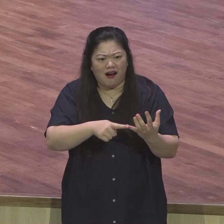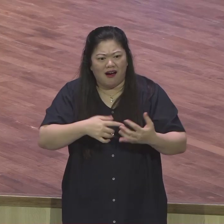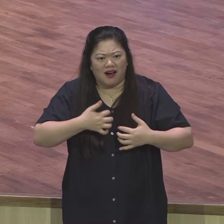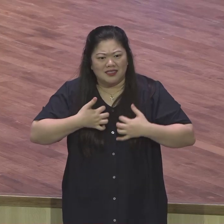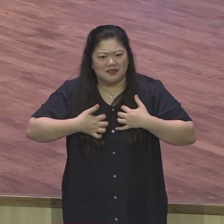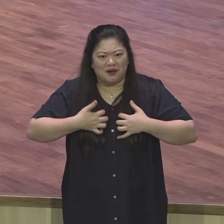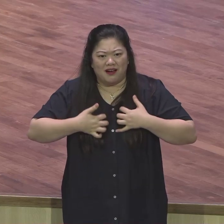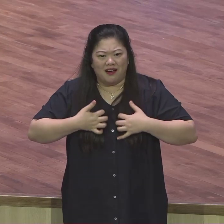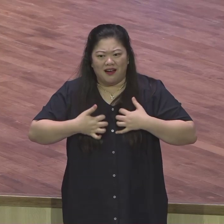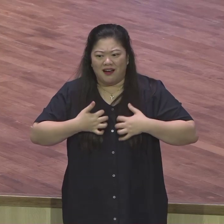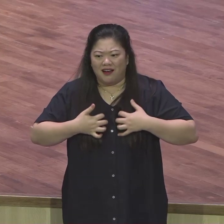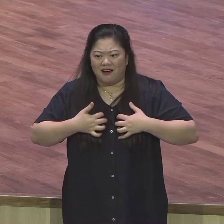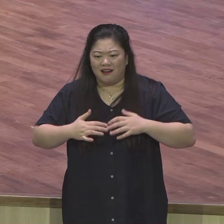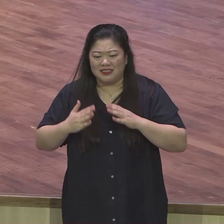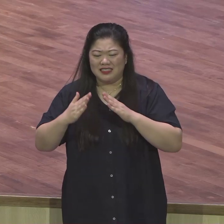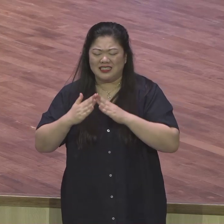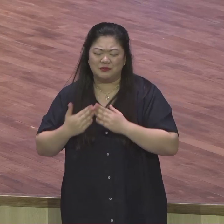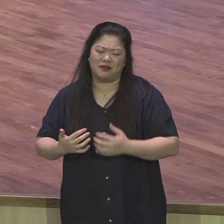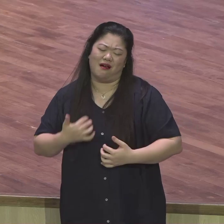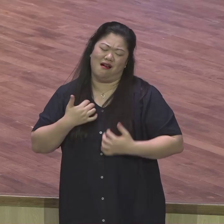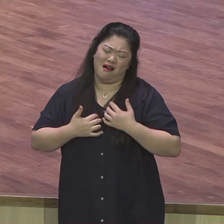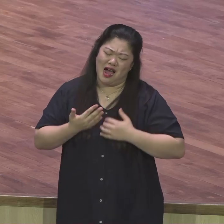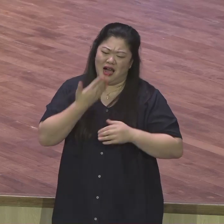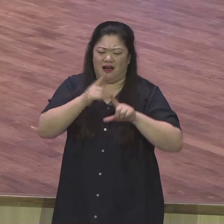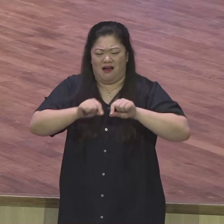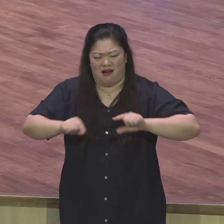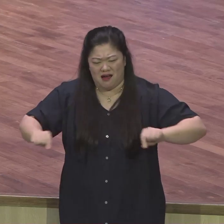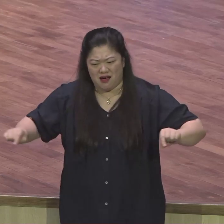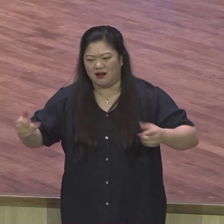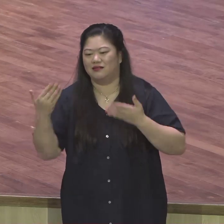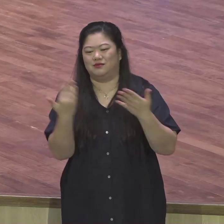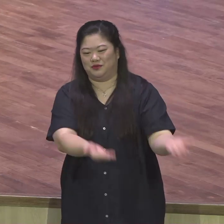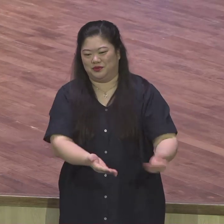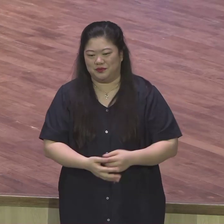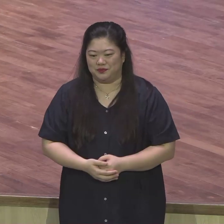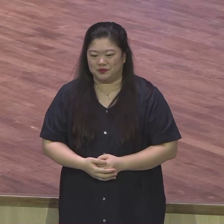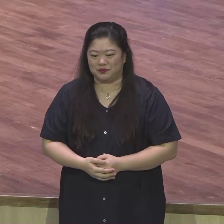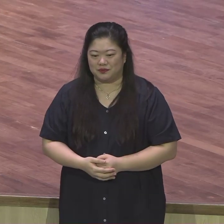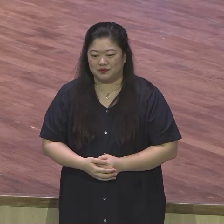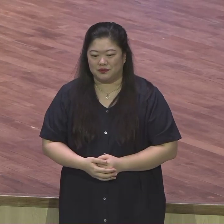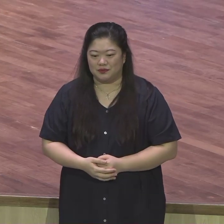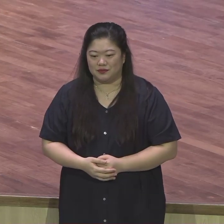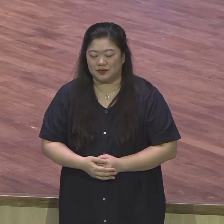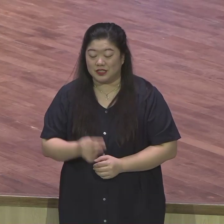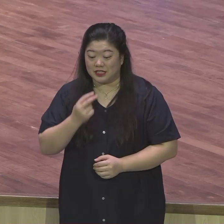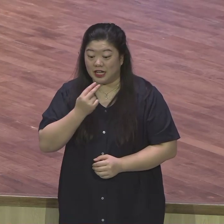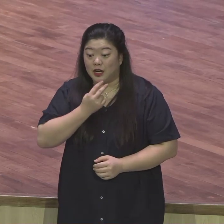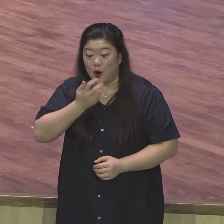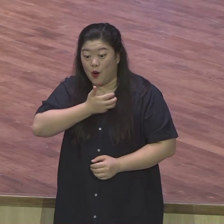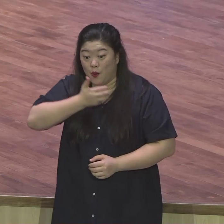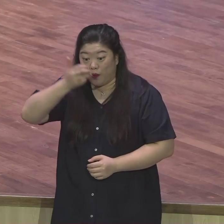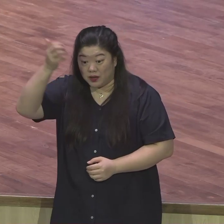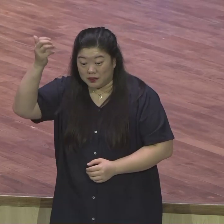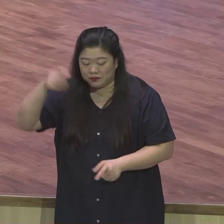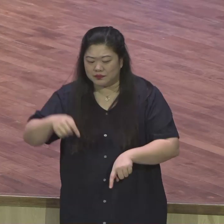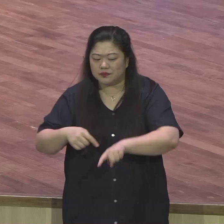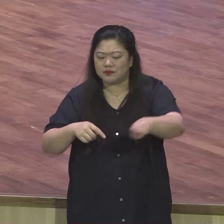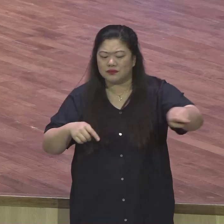요셉은 형들과 변함인의 돌아갈 시간표에 대해서 다